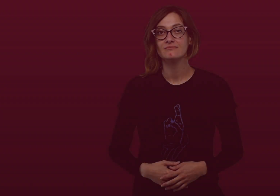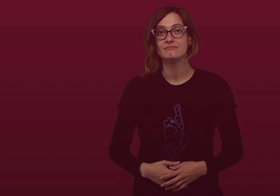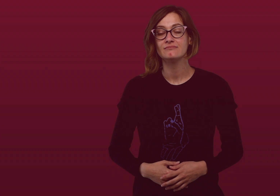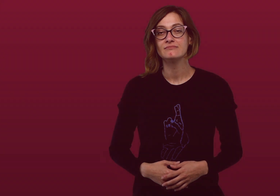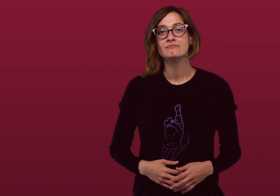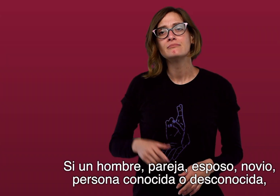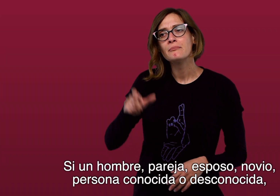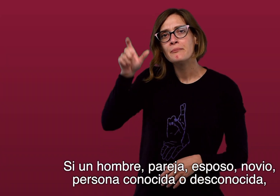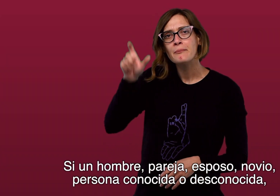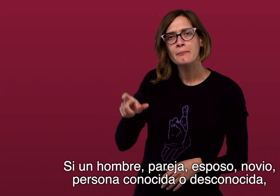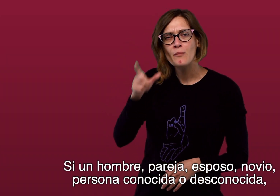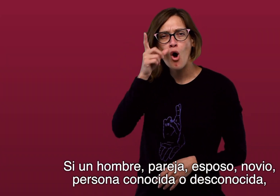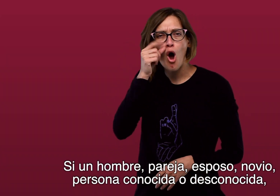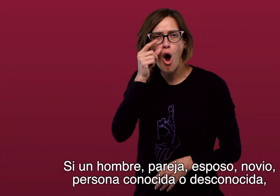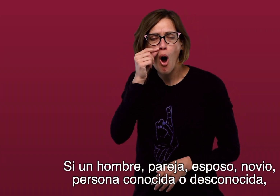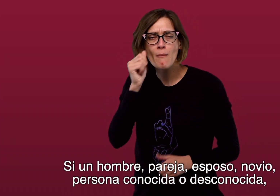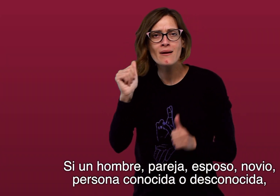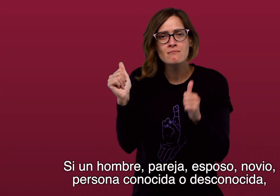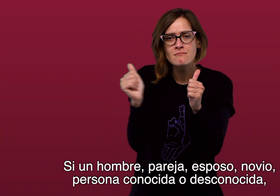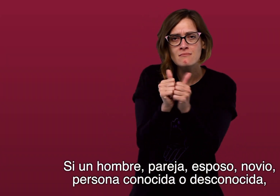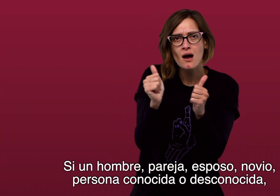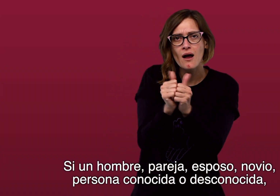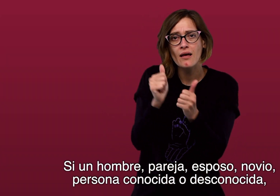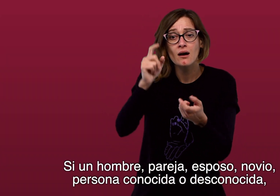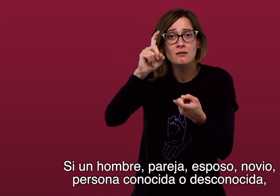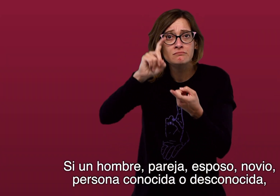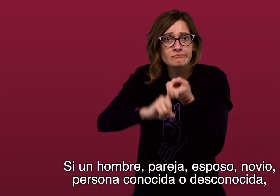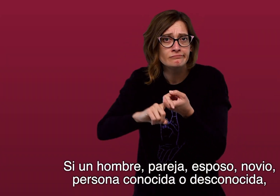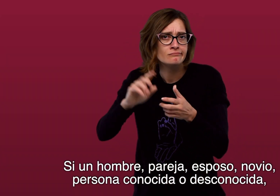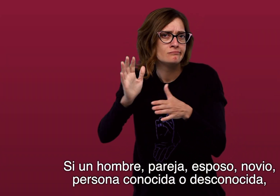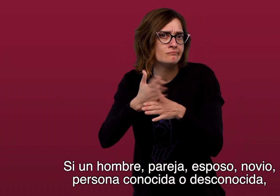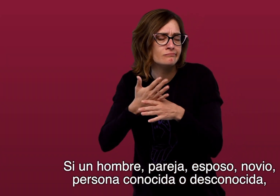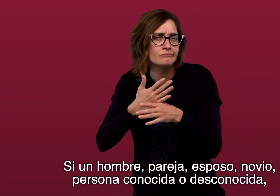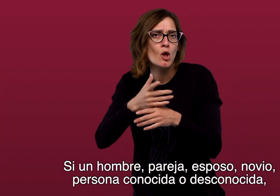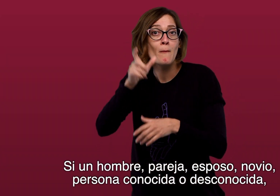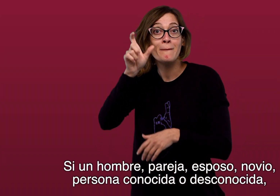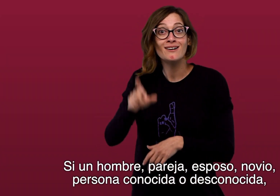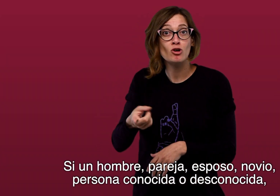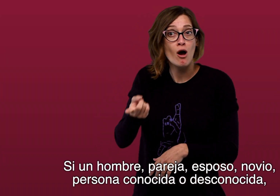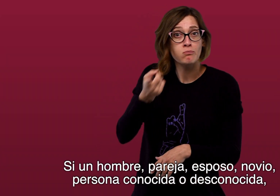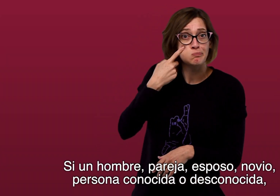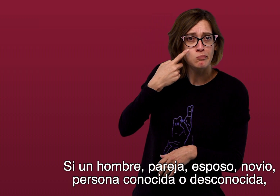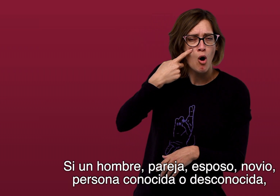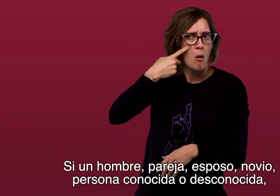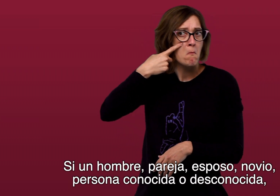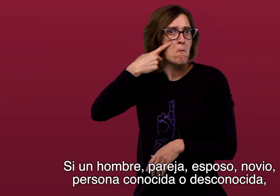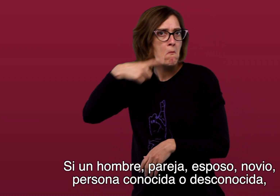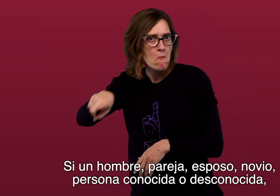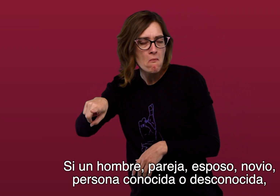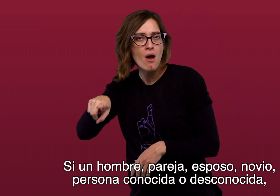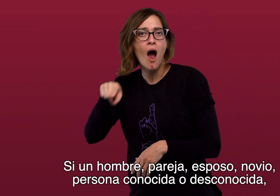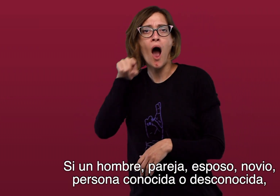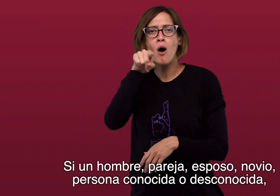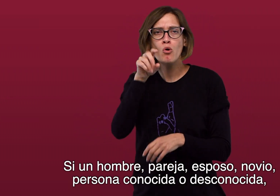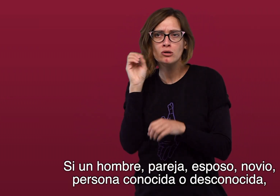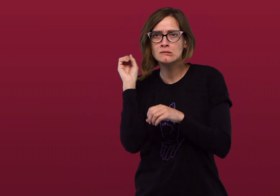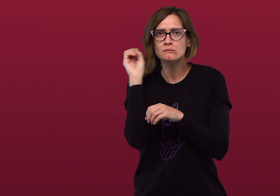Si un hombre, pareja, esposo, novio, persona conocida o desconocida te